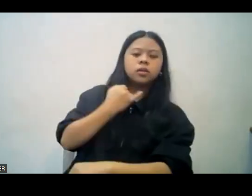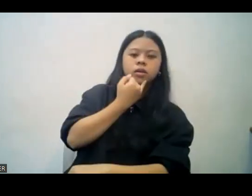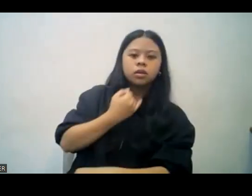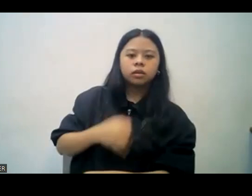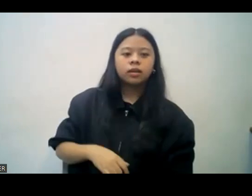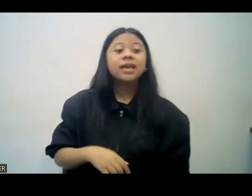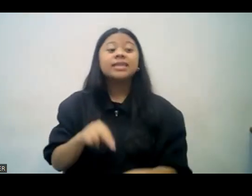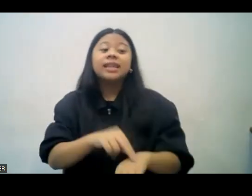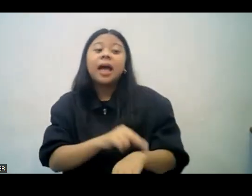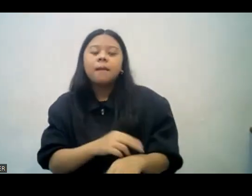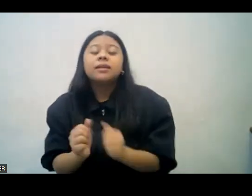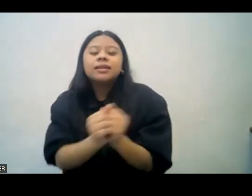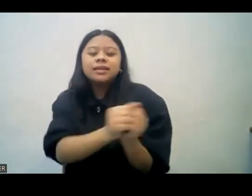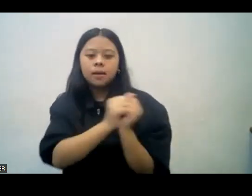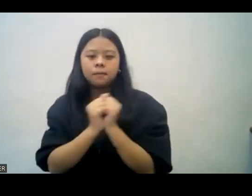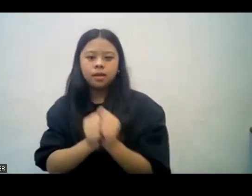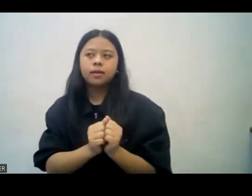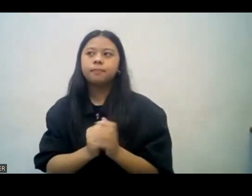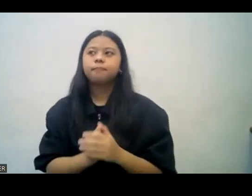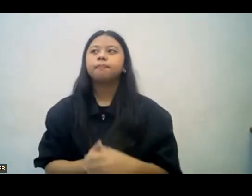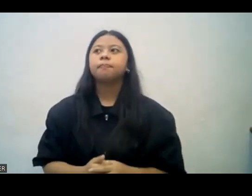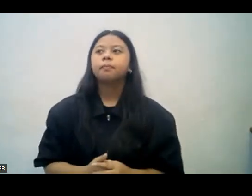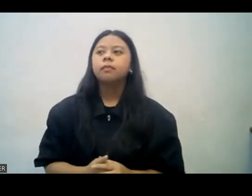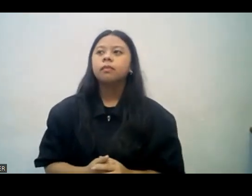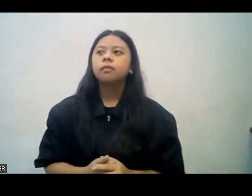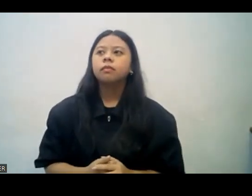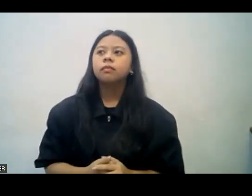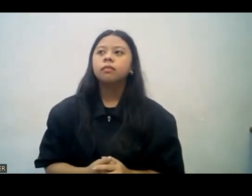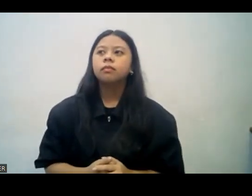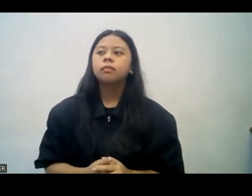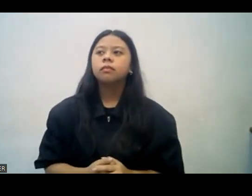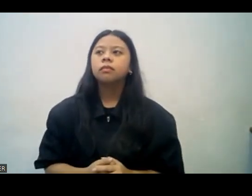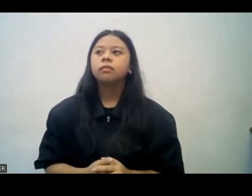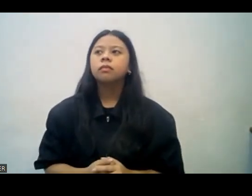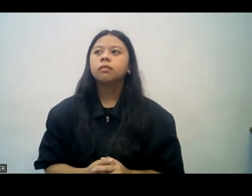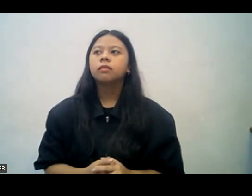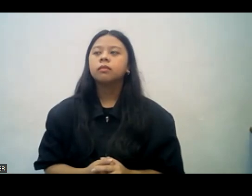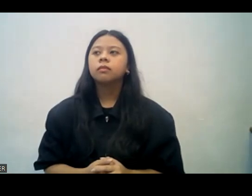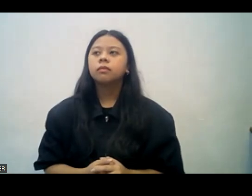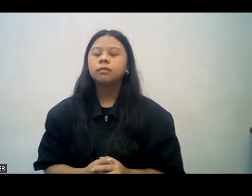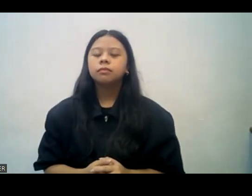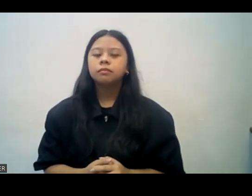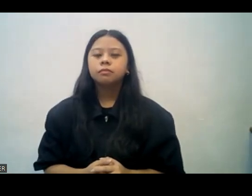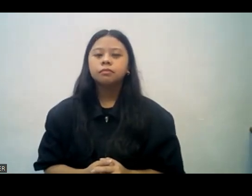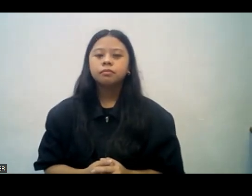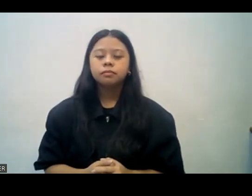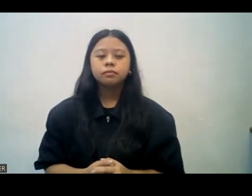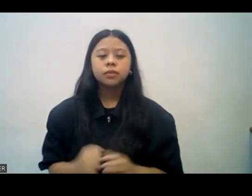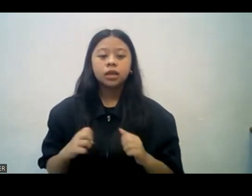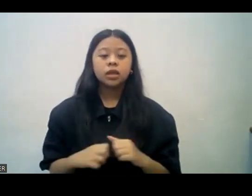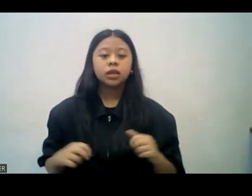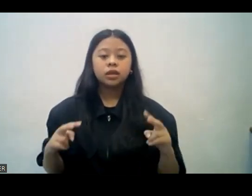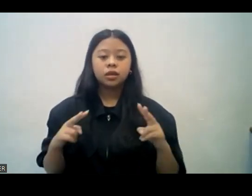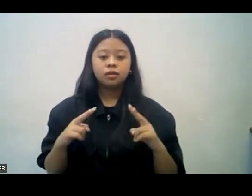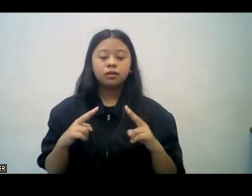from the advice, the commandment of the Elisha, he accepted. Bagaman yung kanya